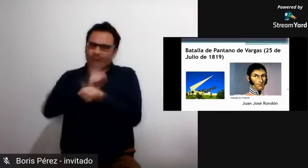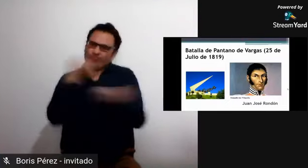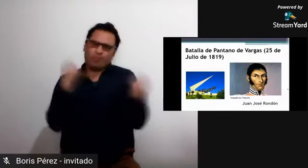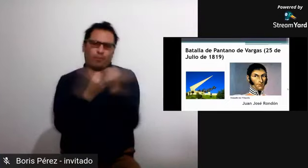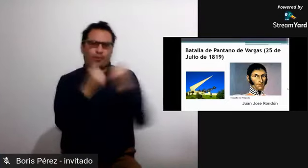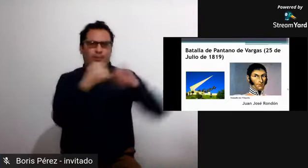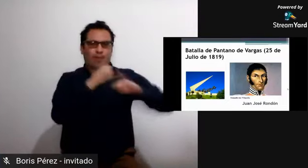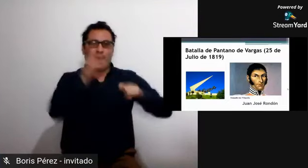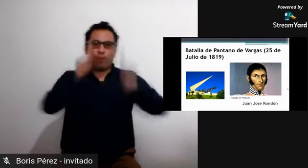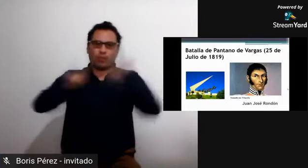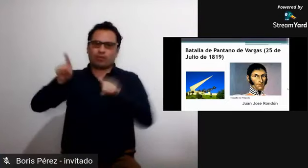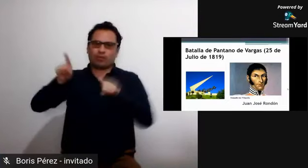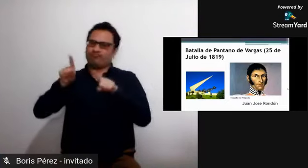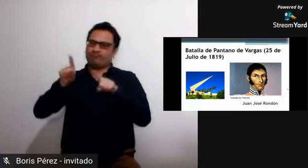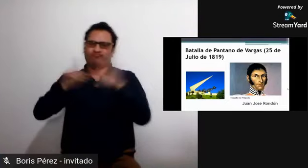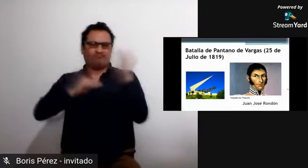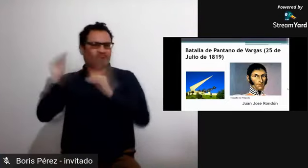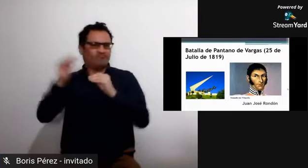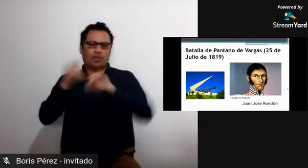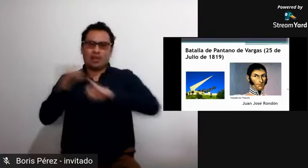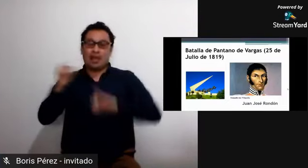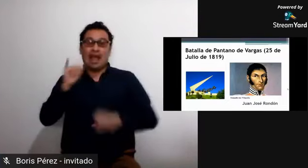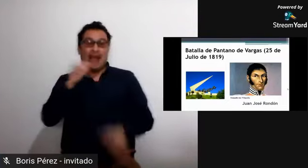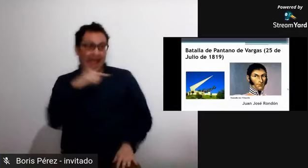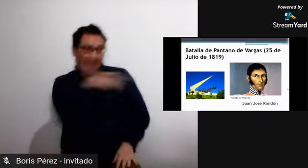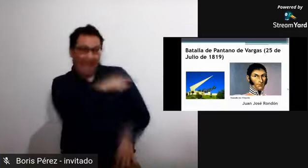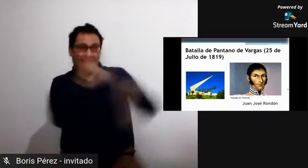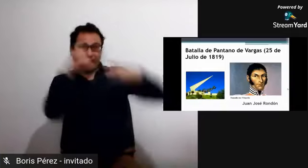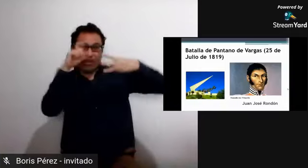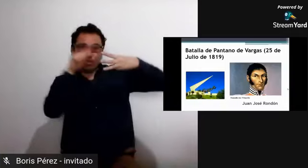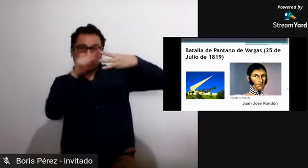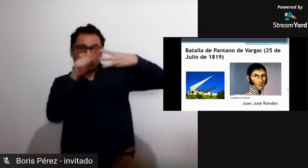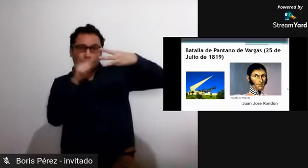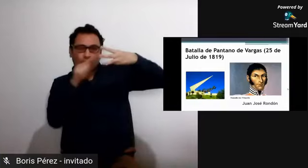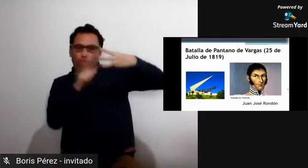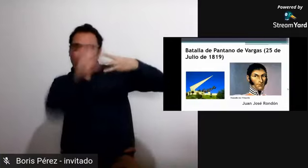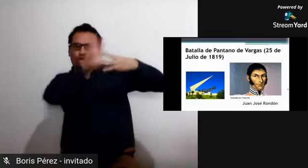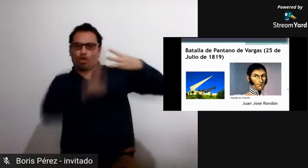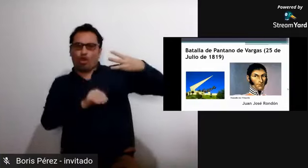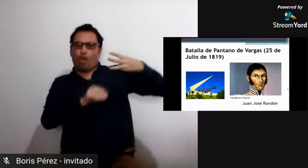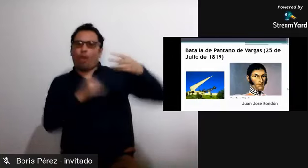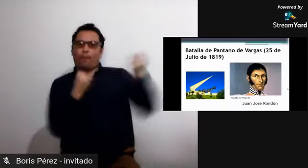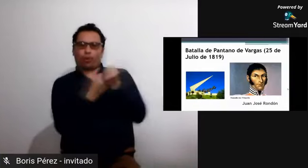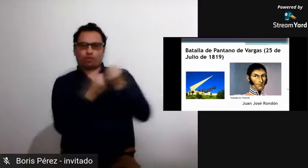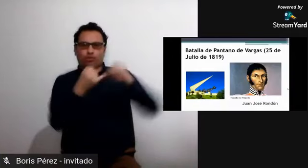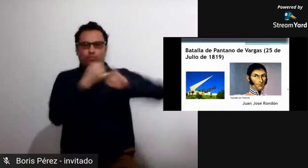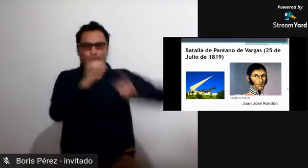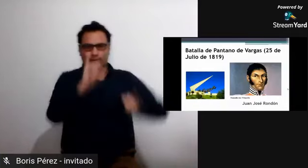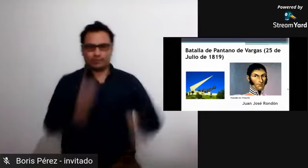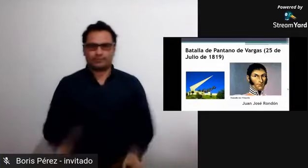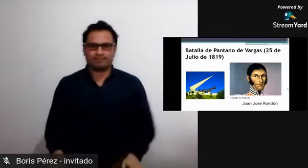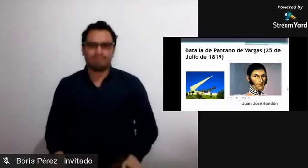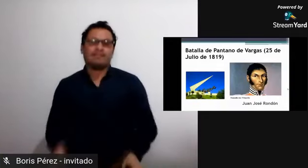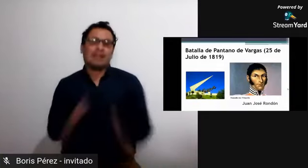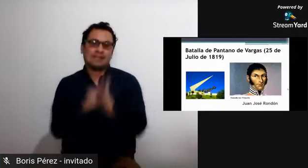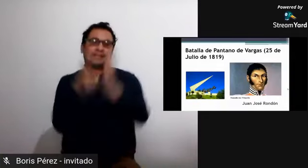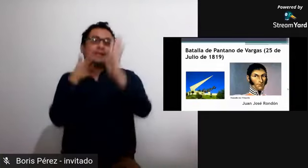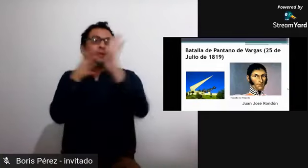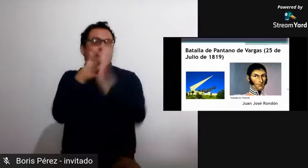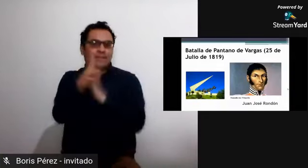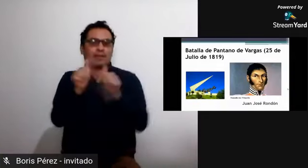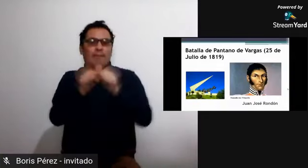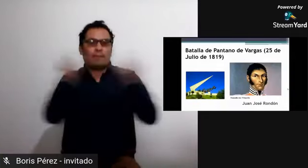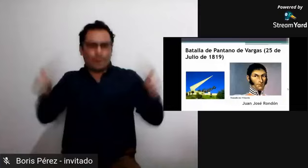muchas cosas positivas durante ese proceso de independencia de nuestro país. Entonces, no hablamos